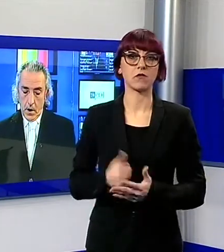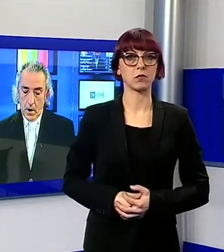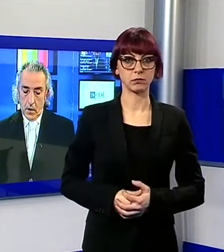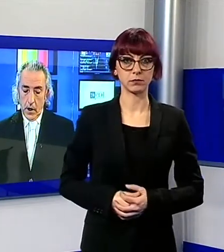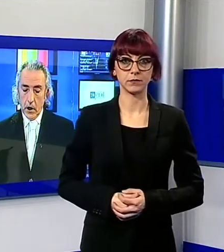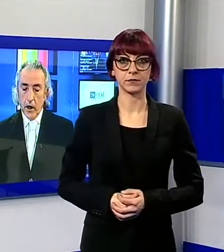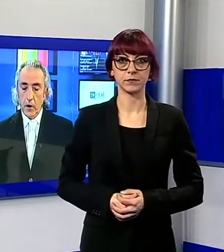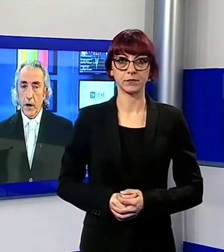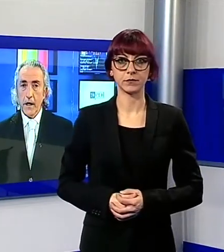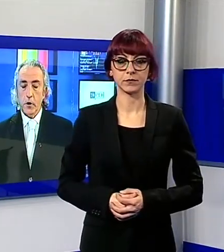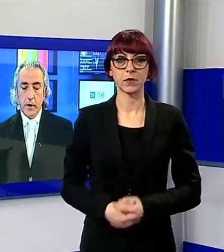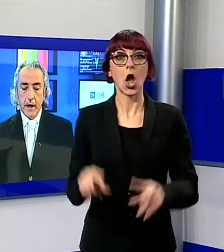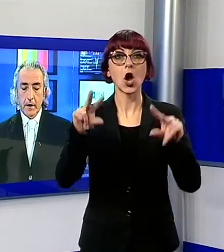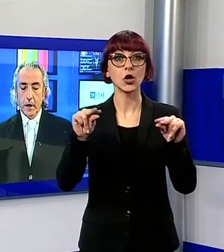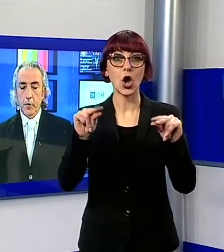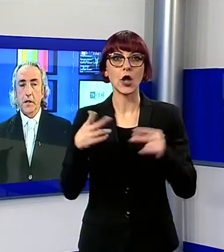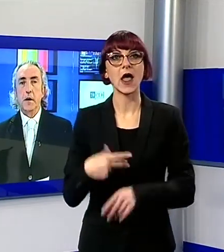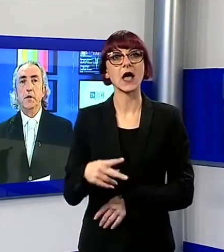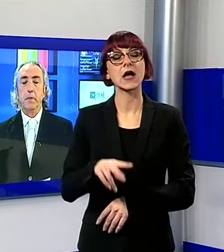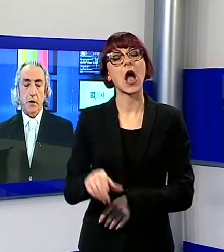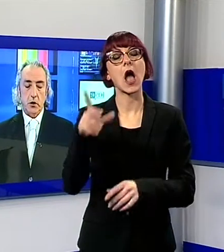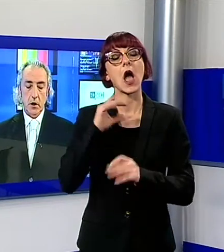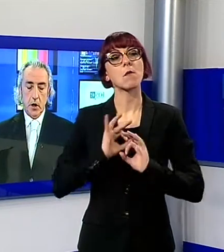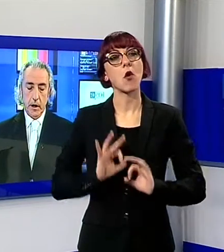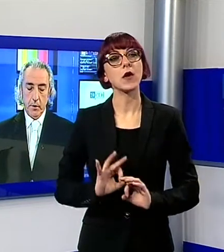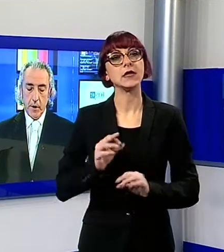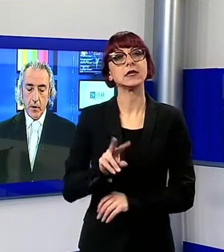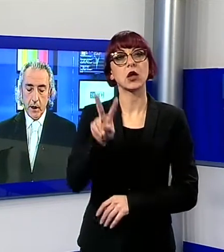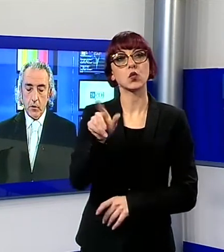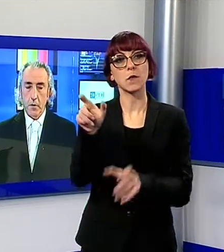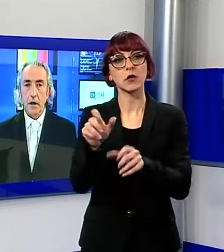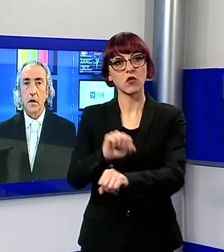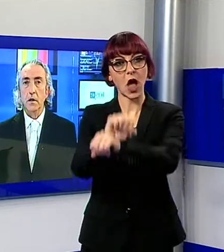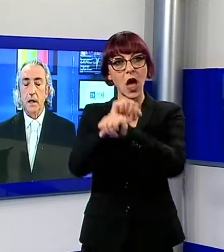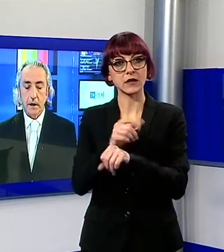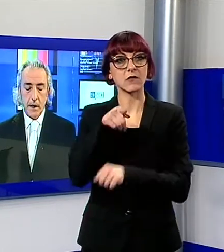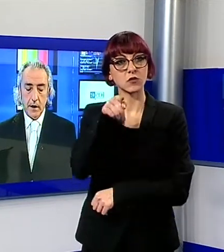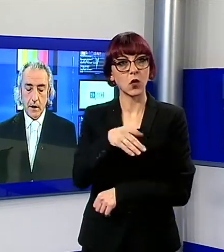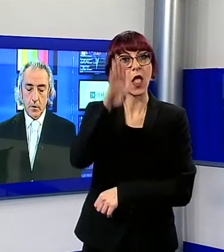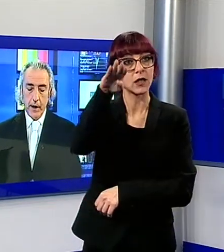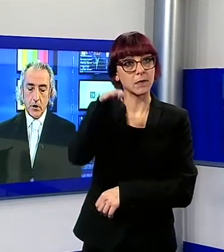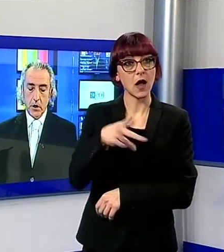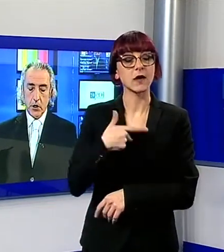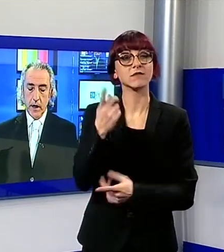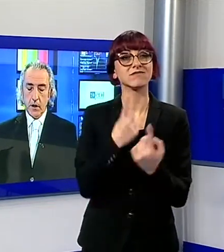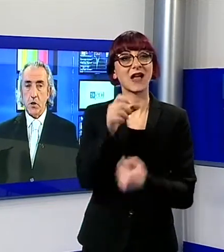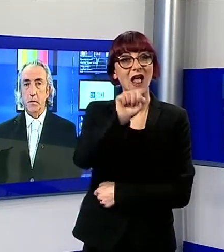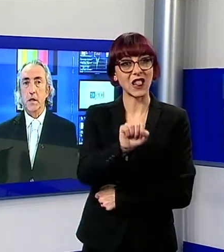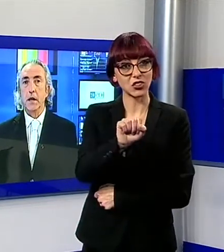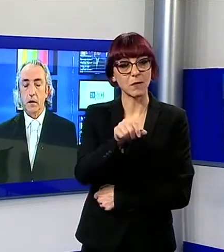Ancora la cronaca, due arresti operati dalla polizia per spaccio di droga. Il primo è riguardato un imbianchino di 33 anni di alto pascio. Gli agenti si sono presentati in